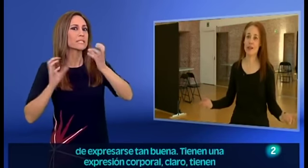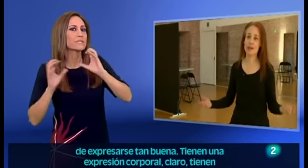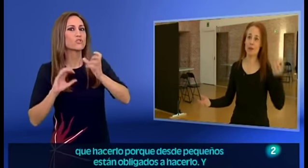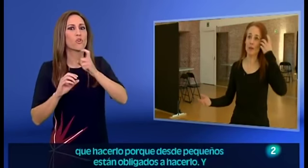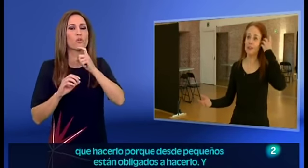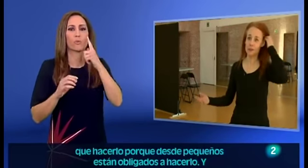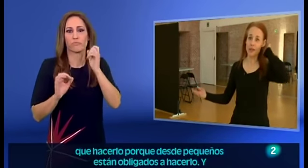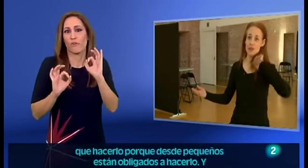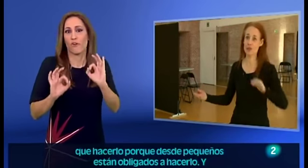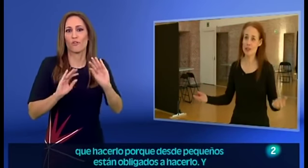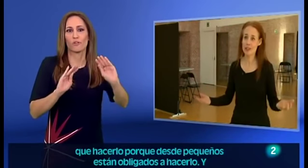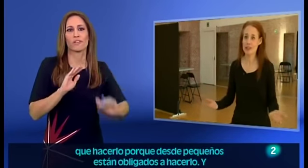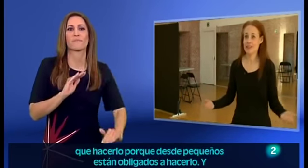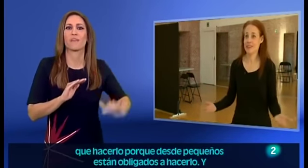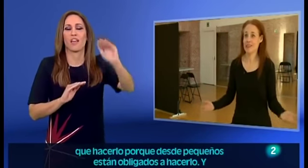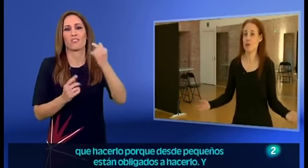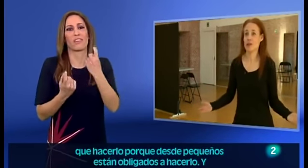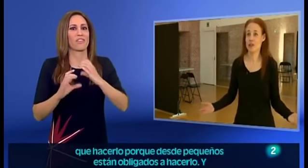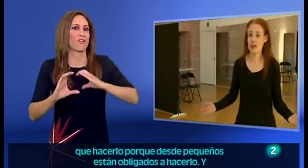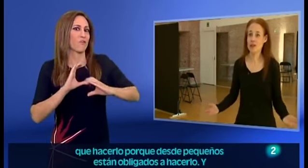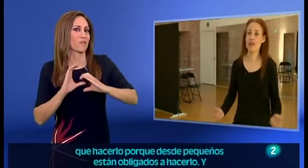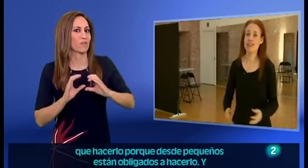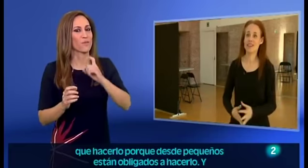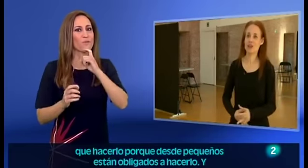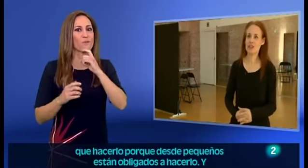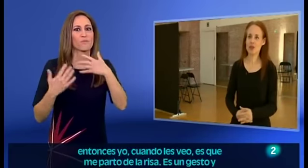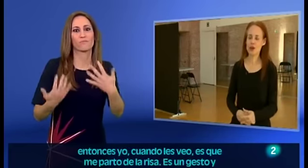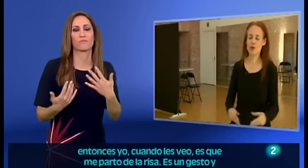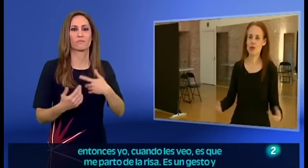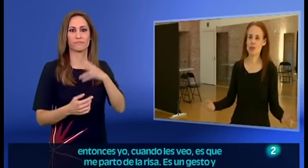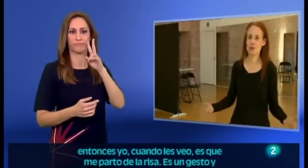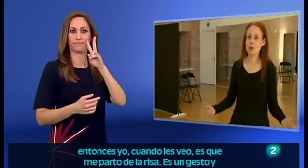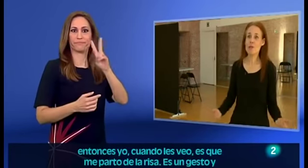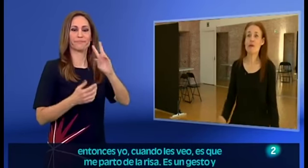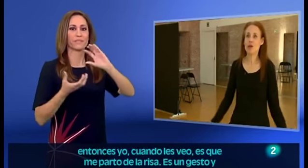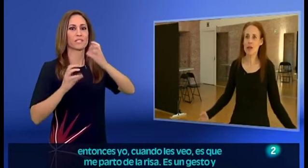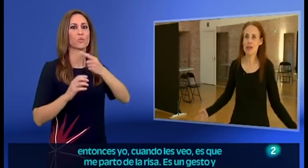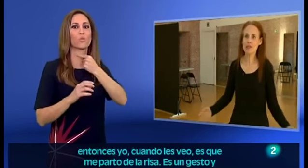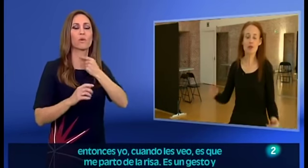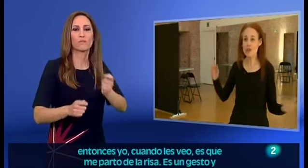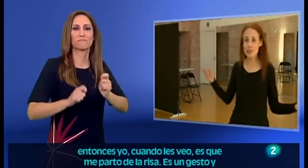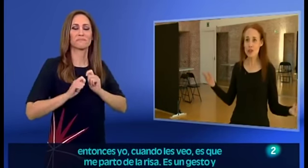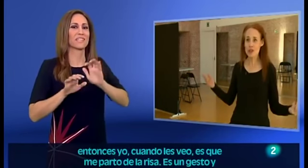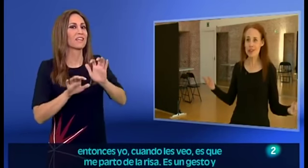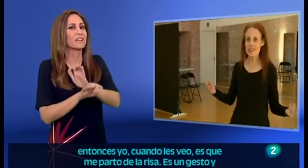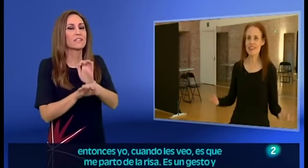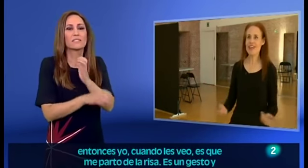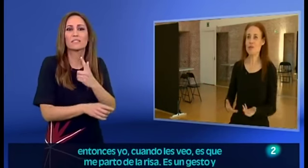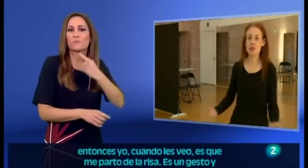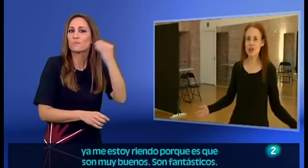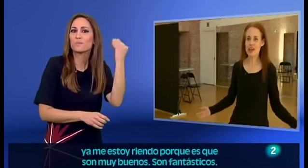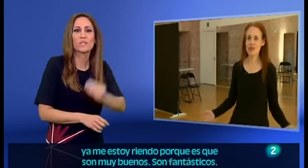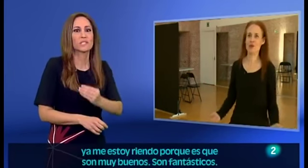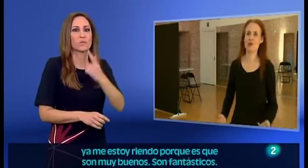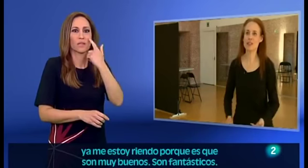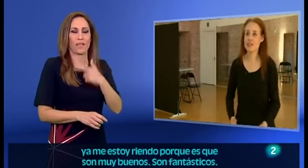claro, tienen que hacerlo porque desde pequeños están obligados a hacerlo. Entonces yo cuando les veo es que me parto de la risa, es un gesto y